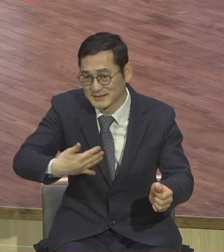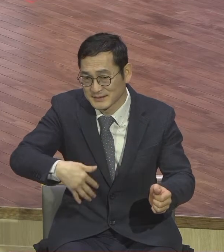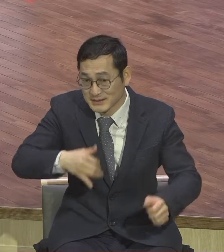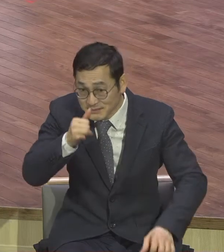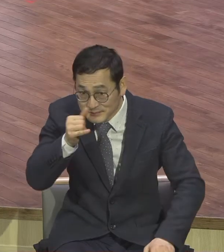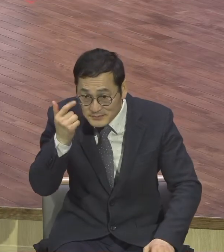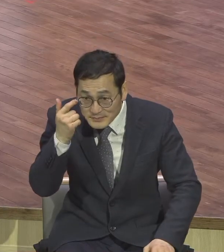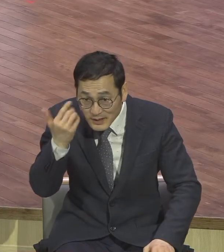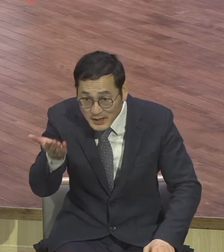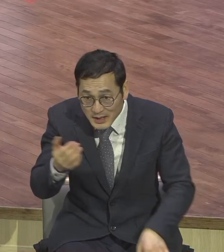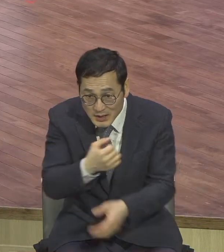있으면